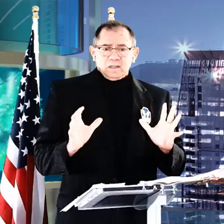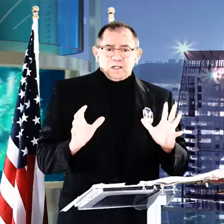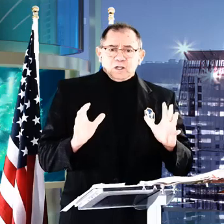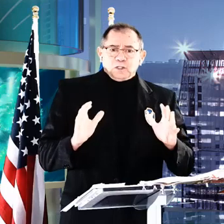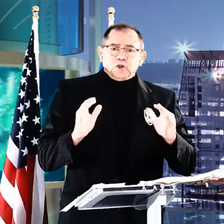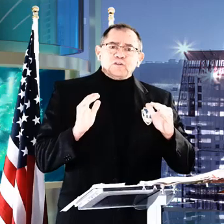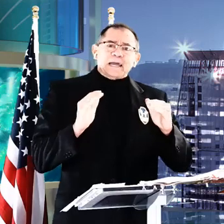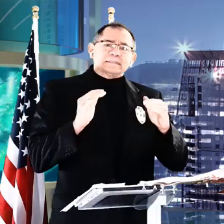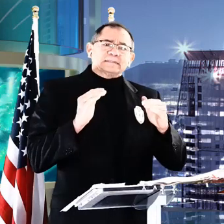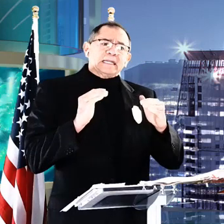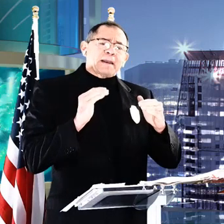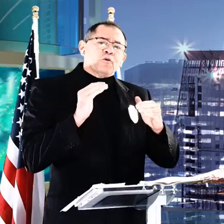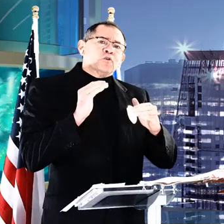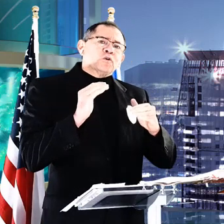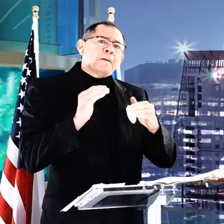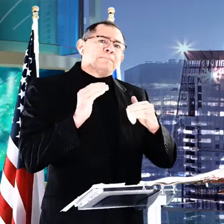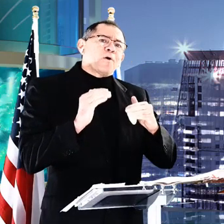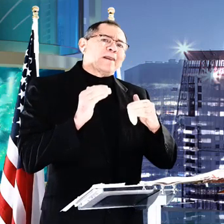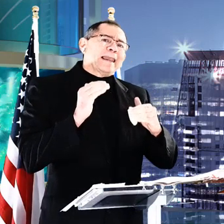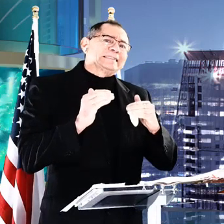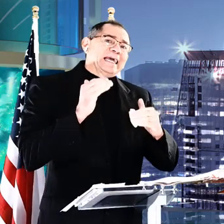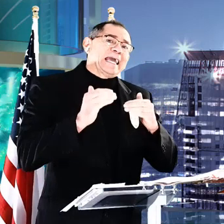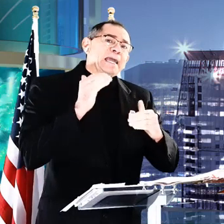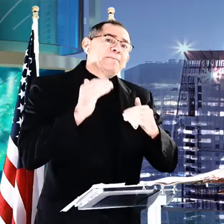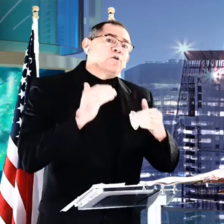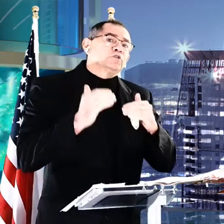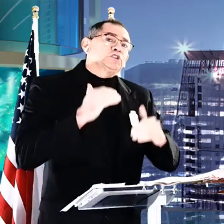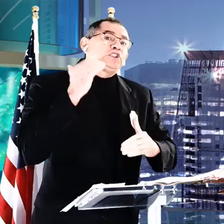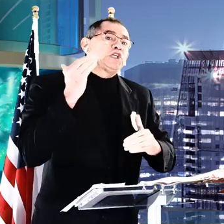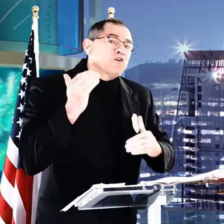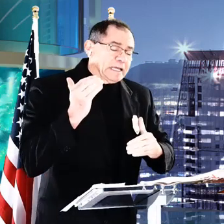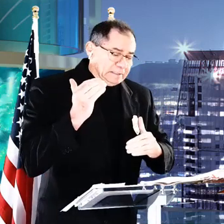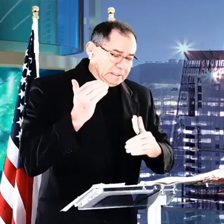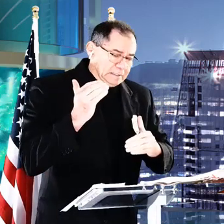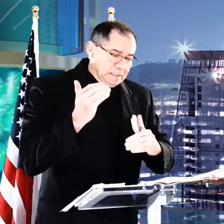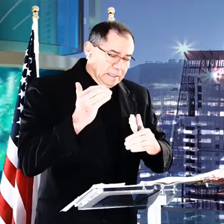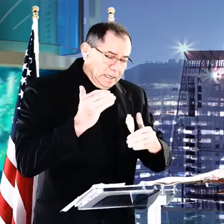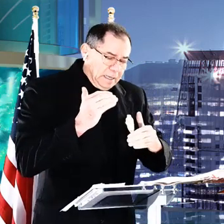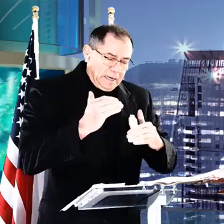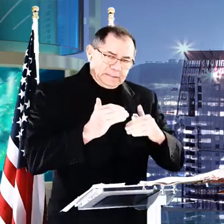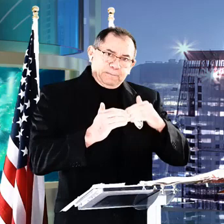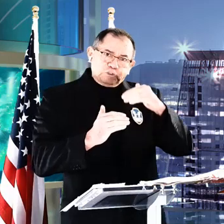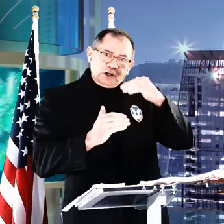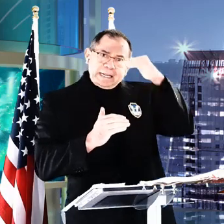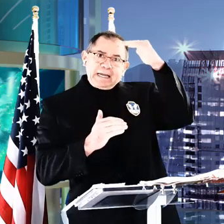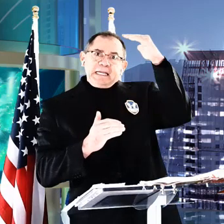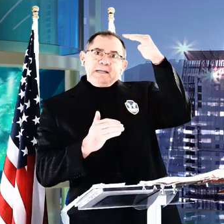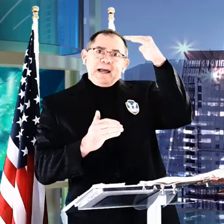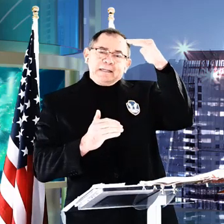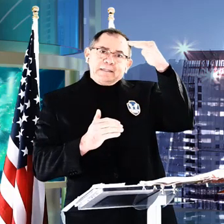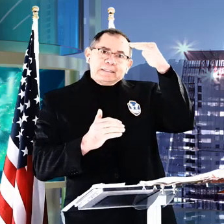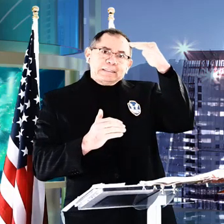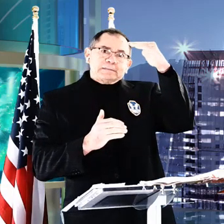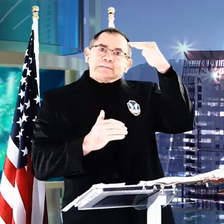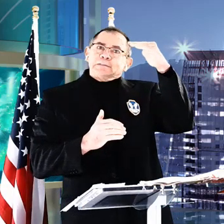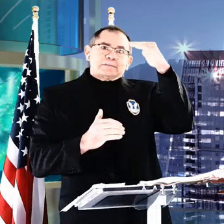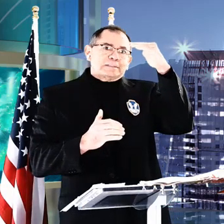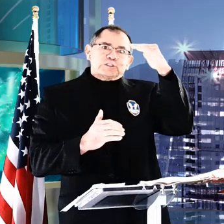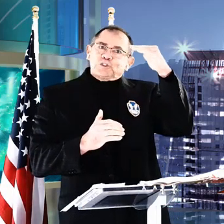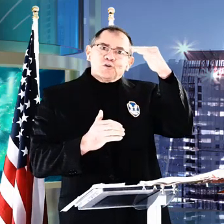No dejarse llevar uno por las emociones, las emociones aquí arriba, si tú